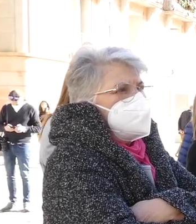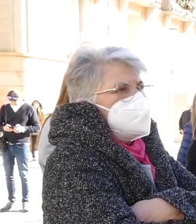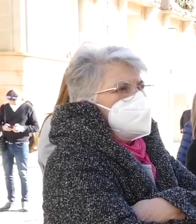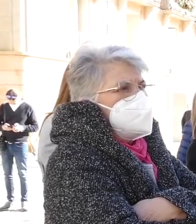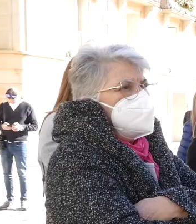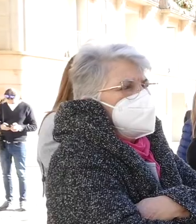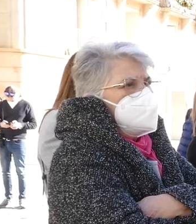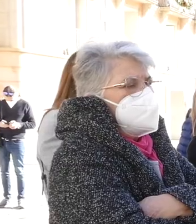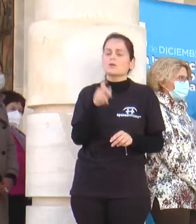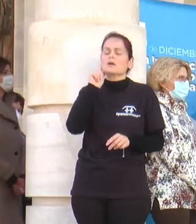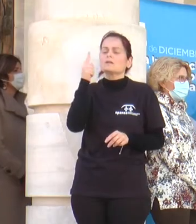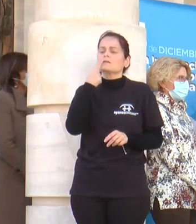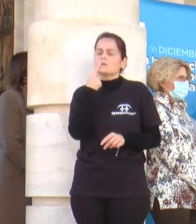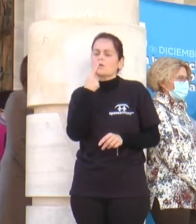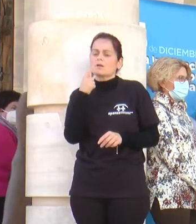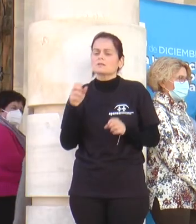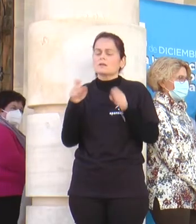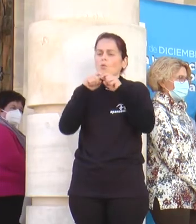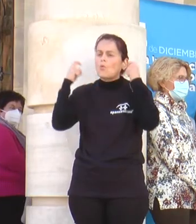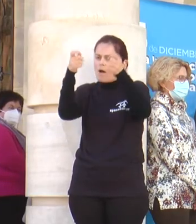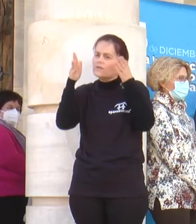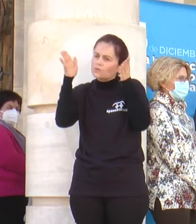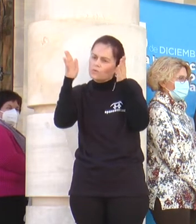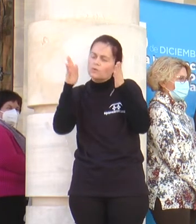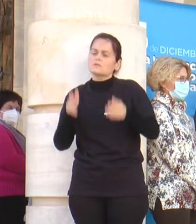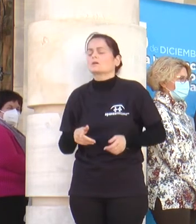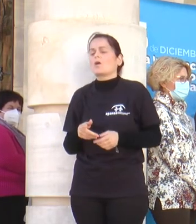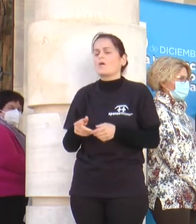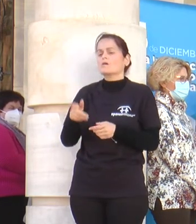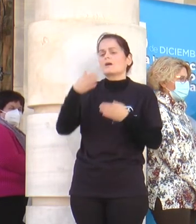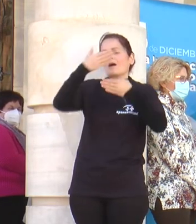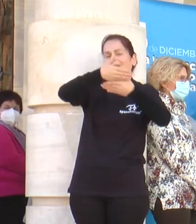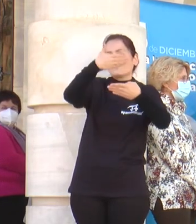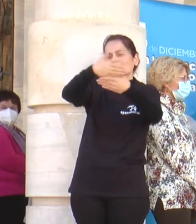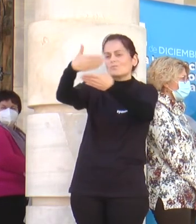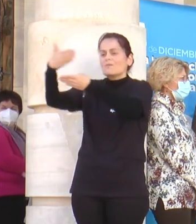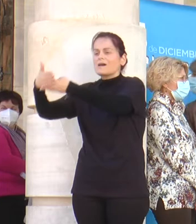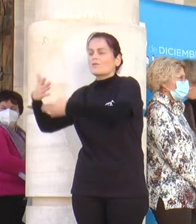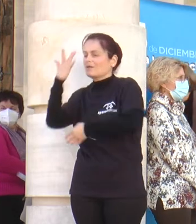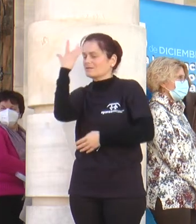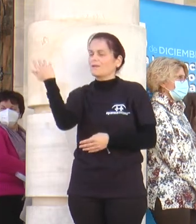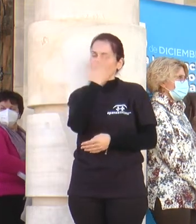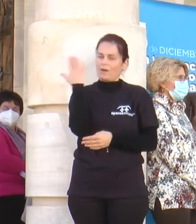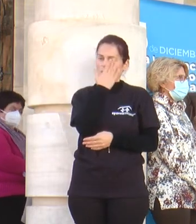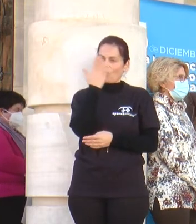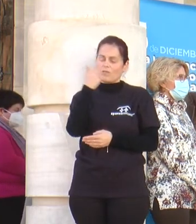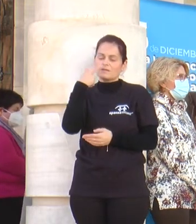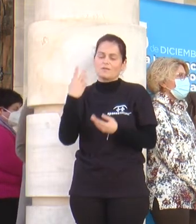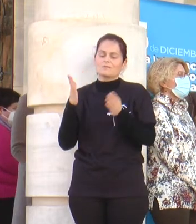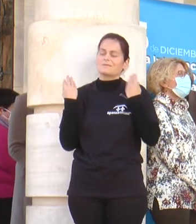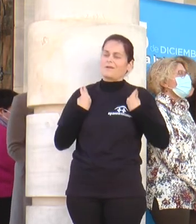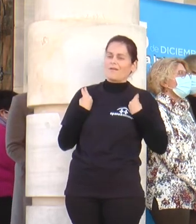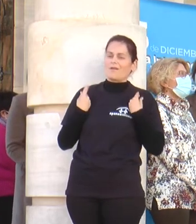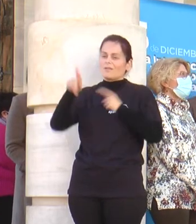personas sordas y de hacer una llamada de atención a las innumerables barreras y prejuicios que dificultan nuestras vidas.